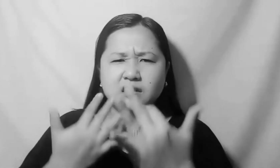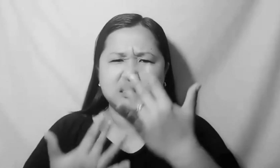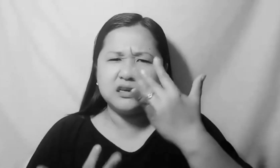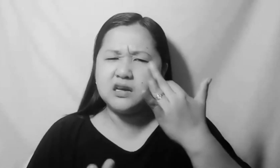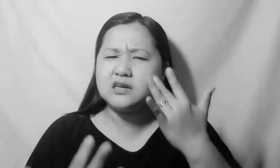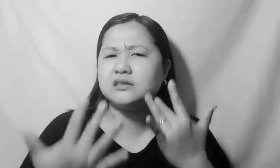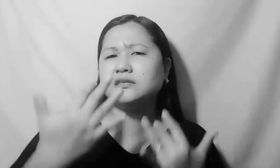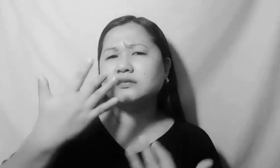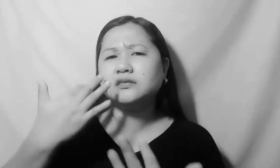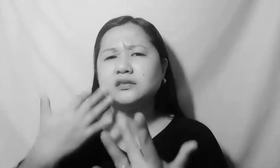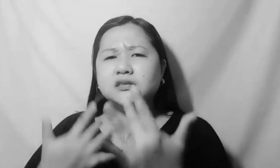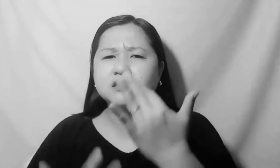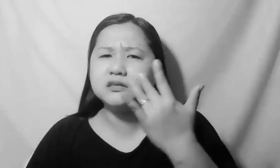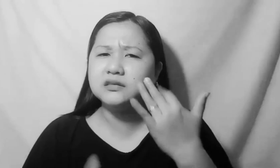GORIYA GORIYA